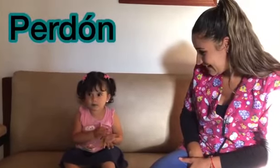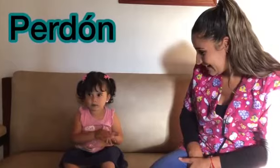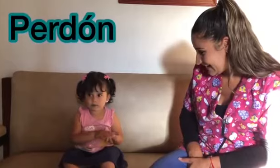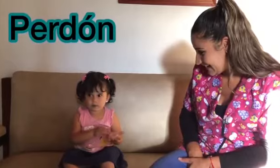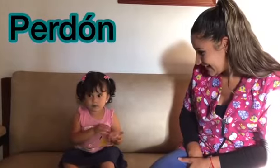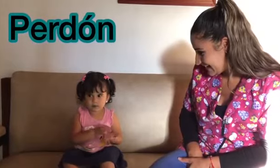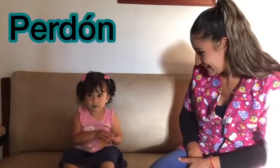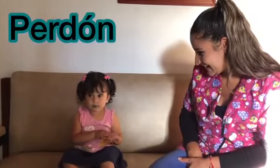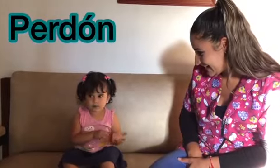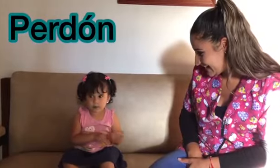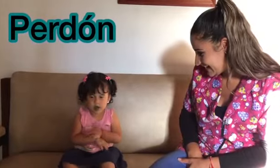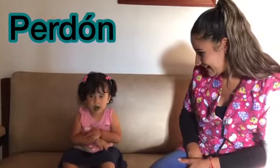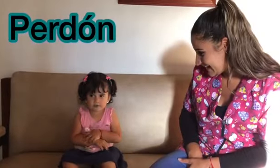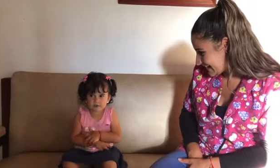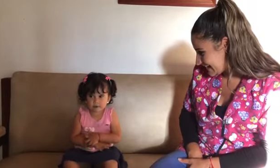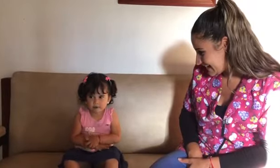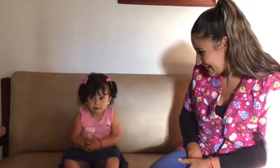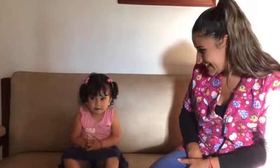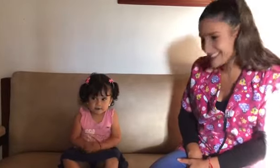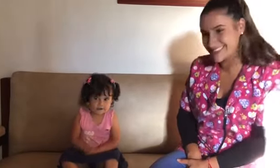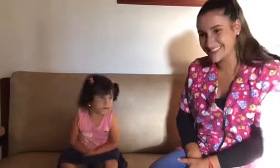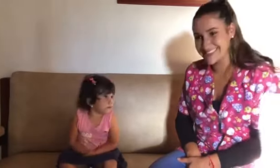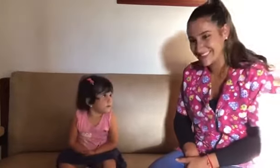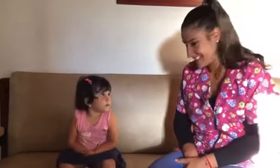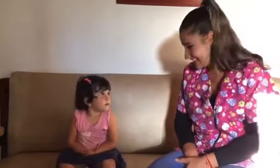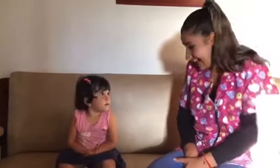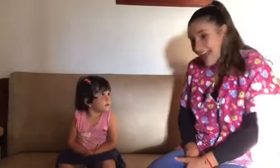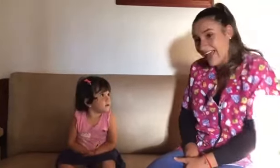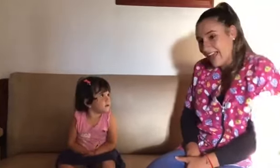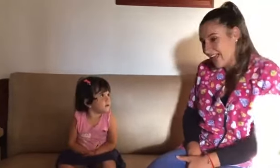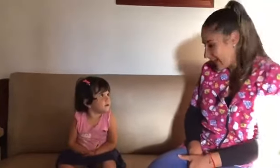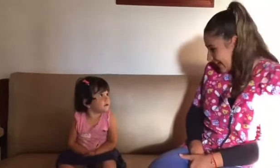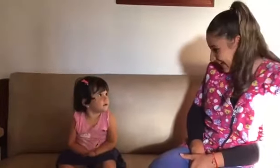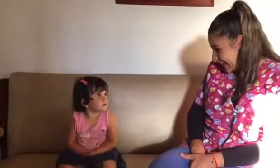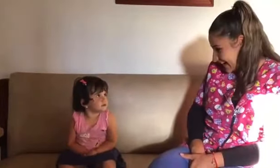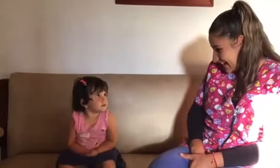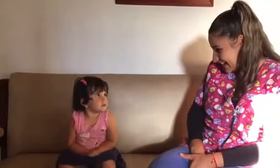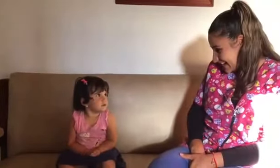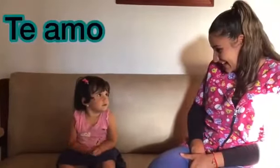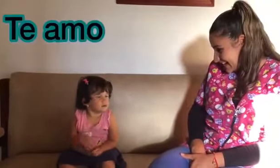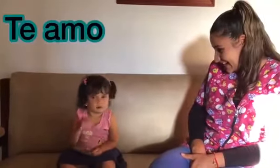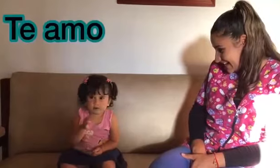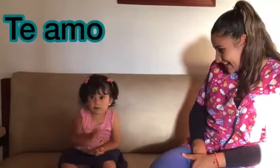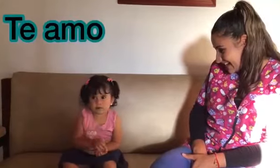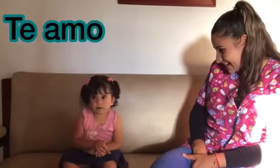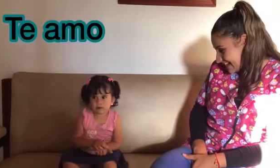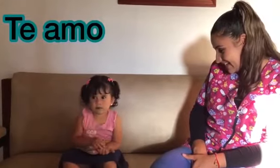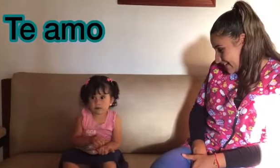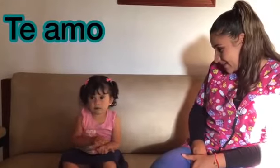Te amo. ¿Cómo? Te amo, te amo. ¿Cómo es te amo?